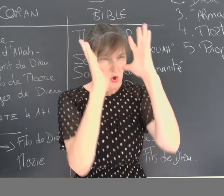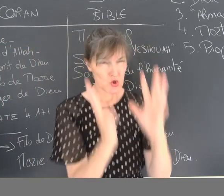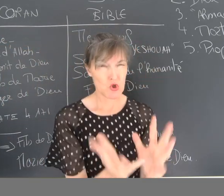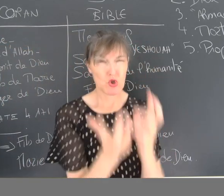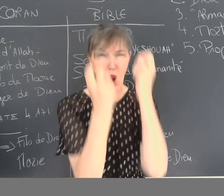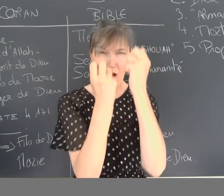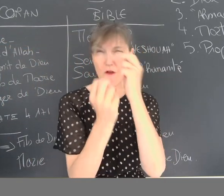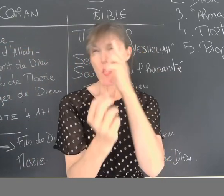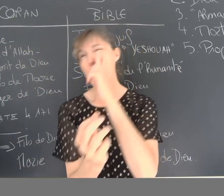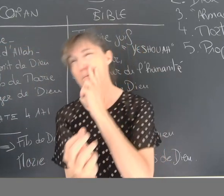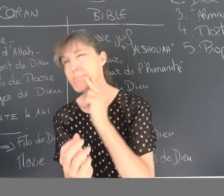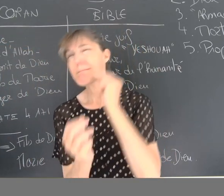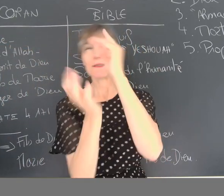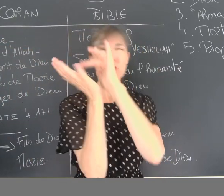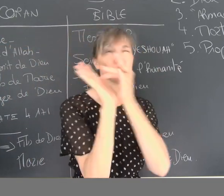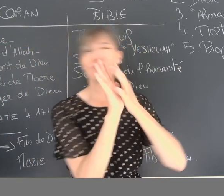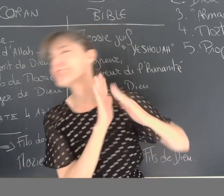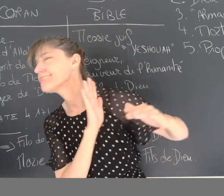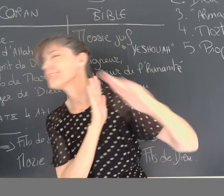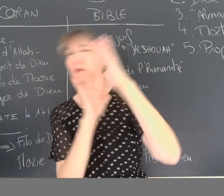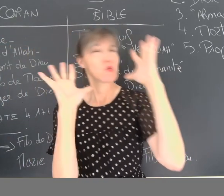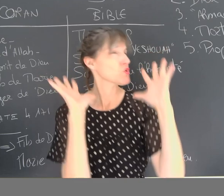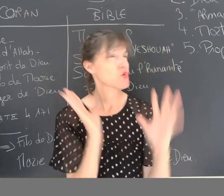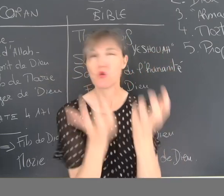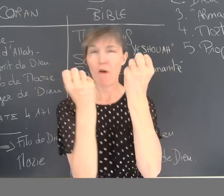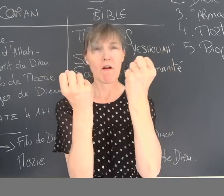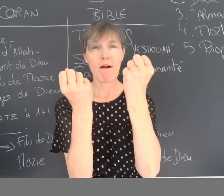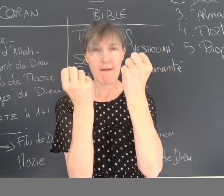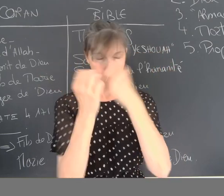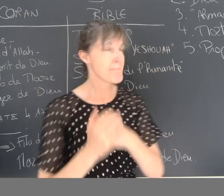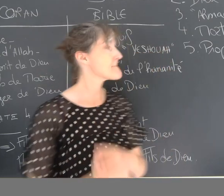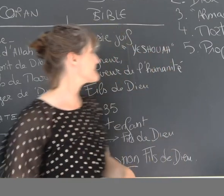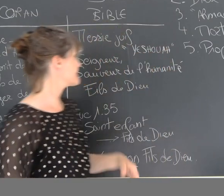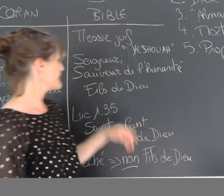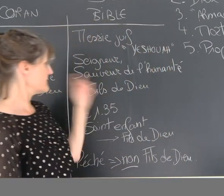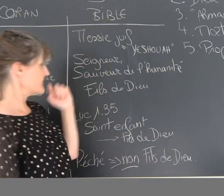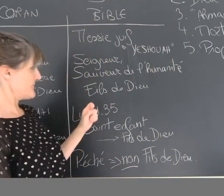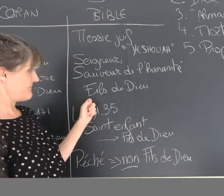Jésus est le Sauveur pour tous les humains, pour l'humanité.